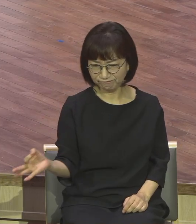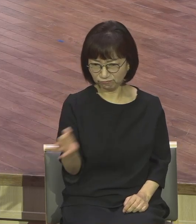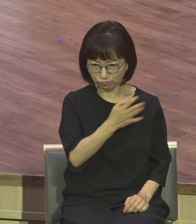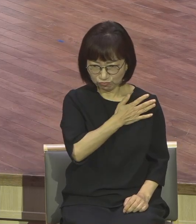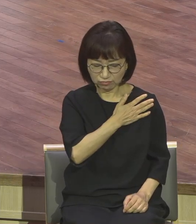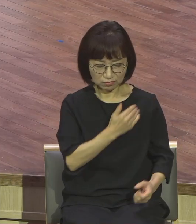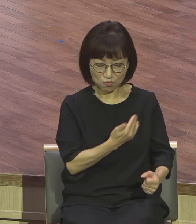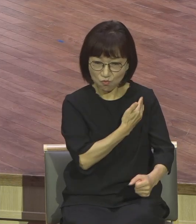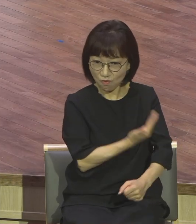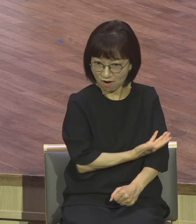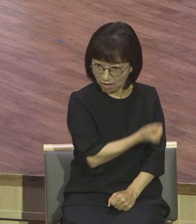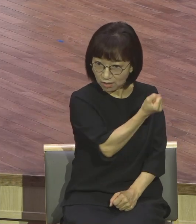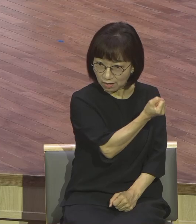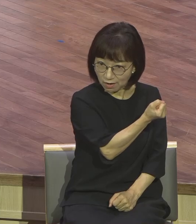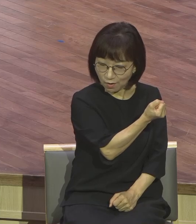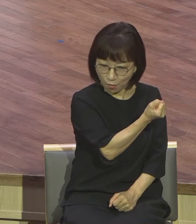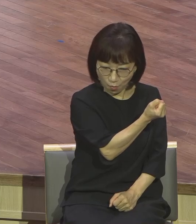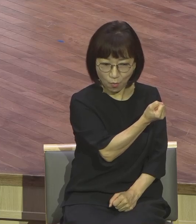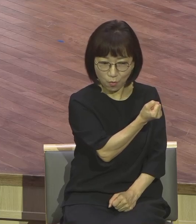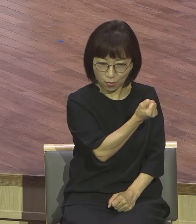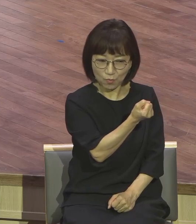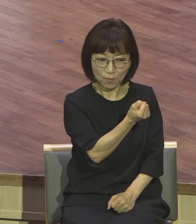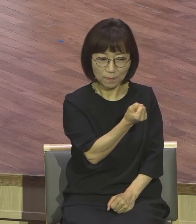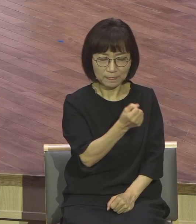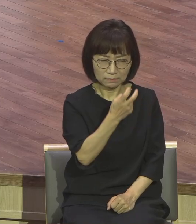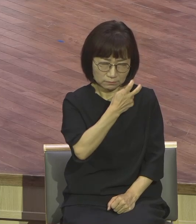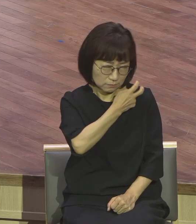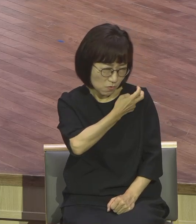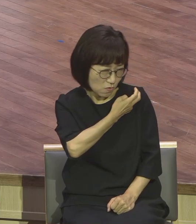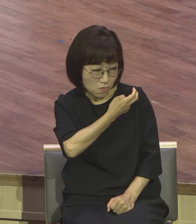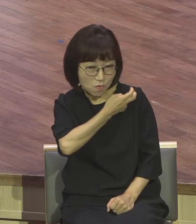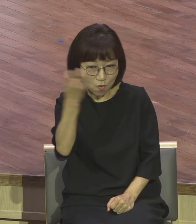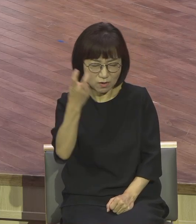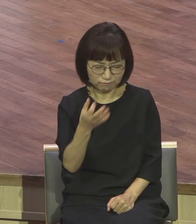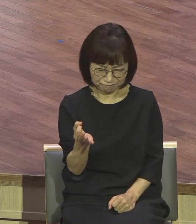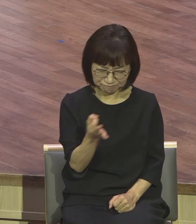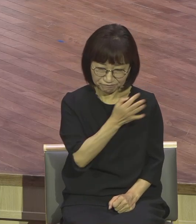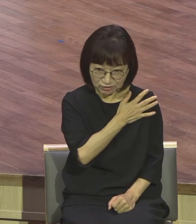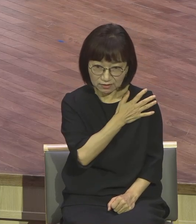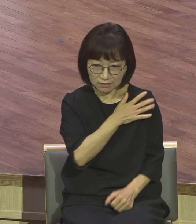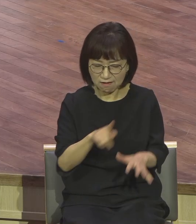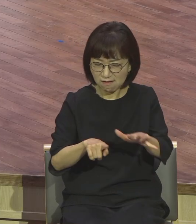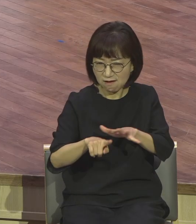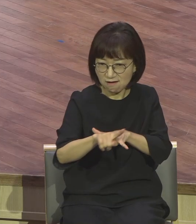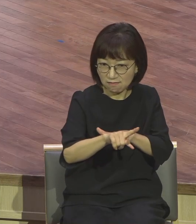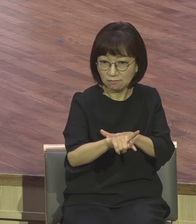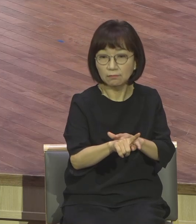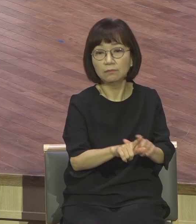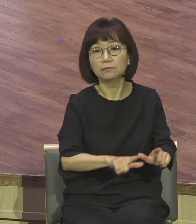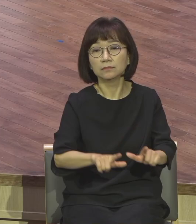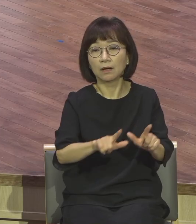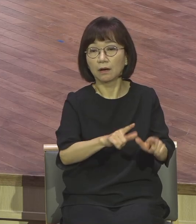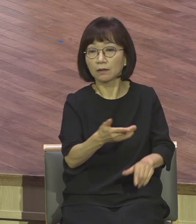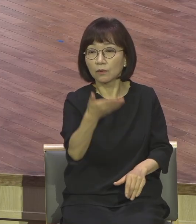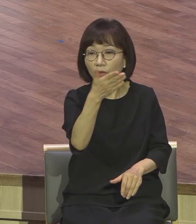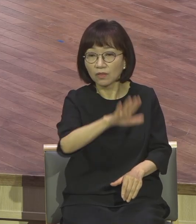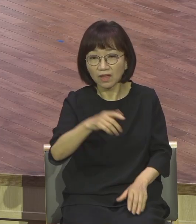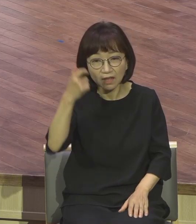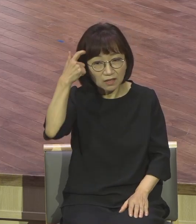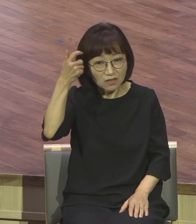사두개의 파함은 상류층에 있는 사람들이에요. 최상류층입니다. 그런데 영적으로 완전